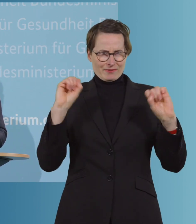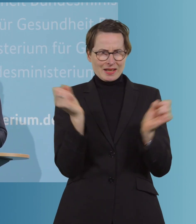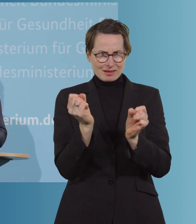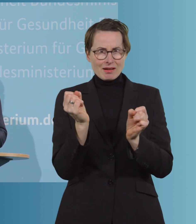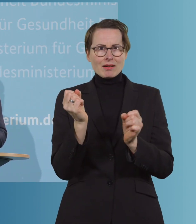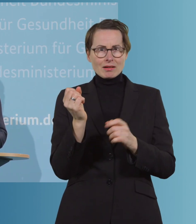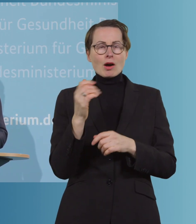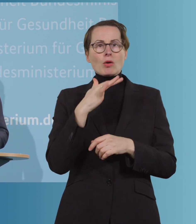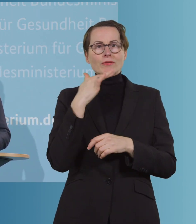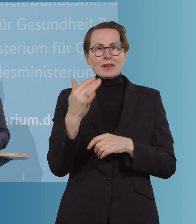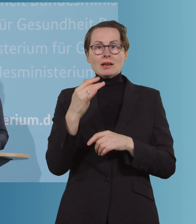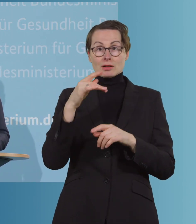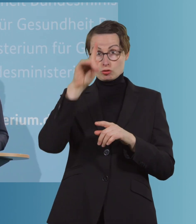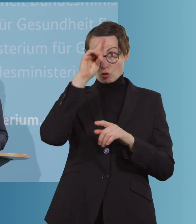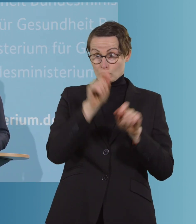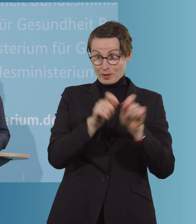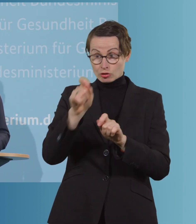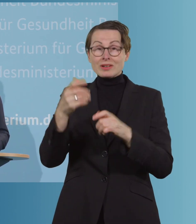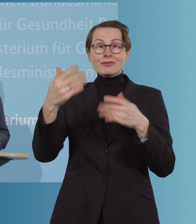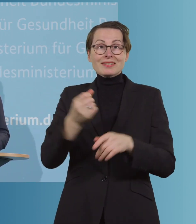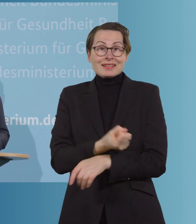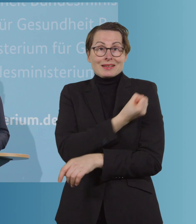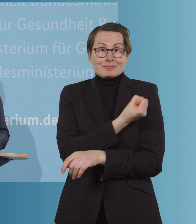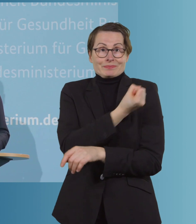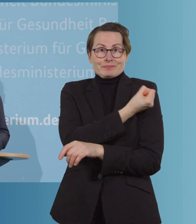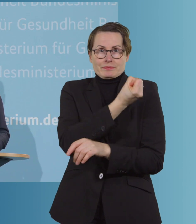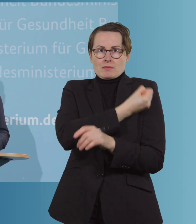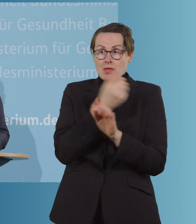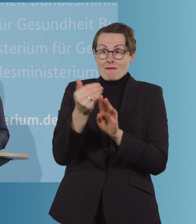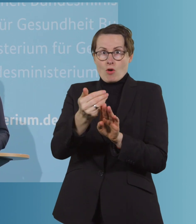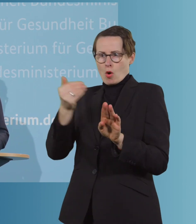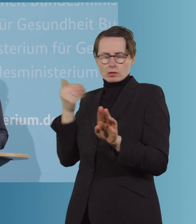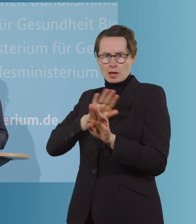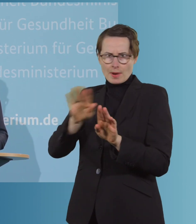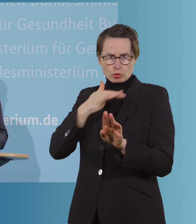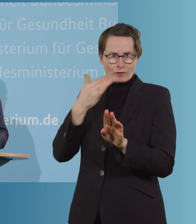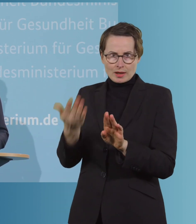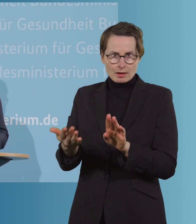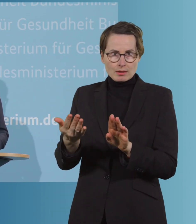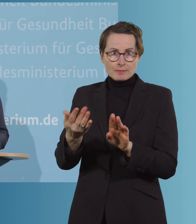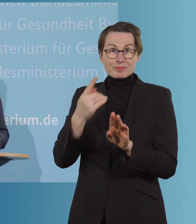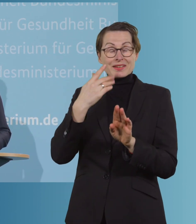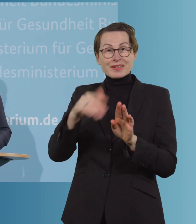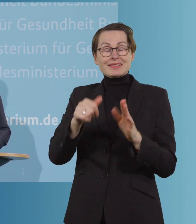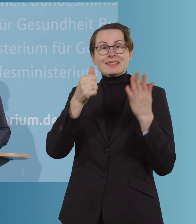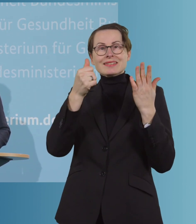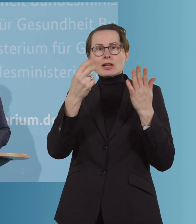gegen Grippe haben impfen können wie noch nie zuvor in der deutschen Geschichte. Standen über 26, fast 27 Millionen